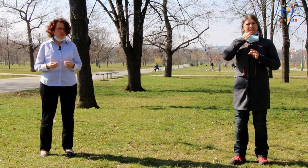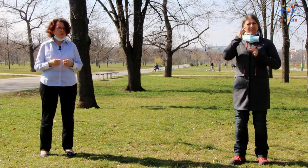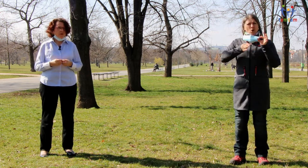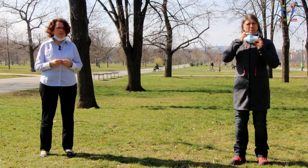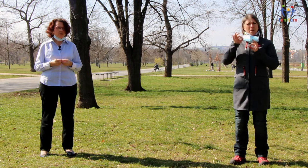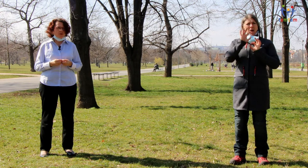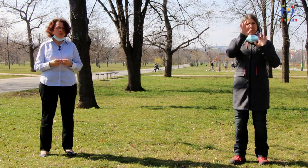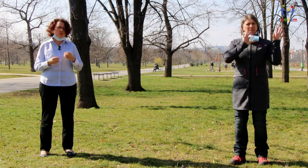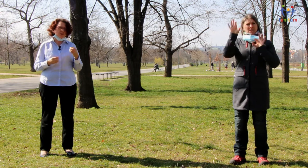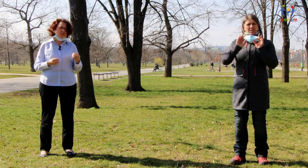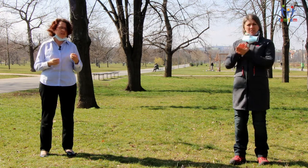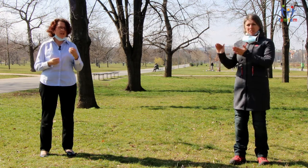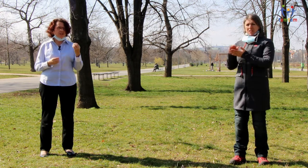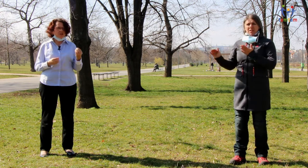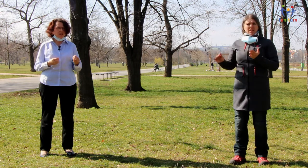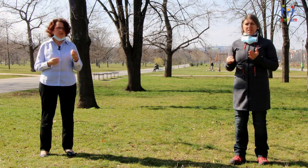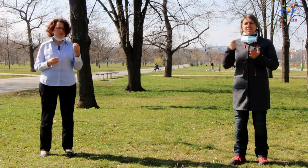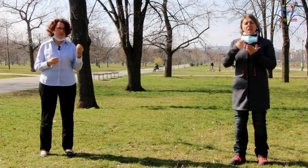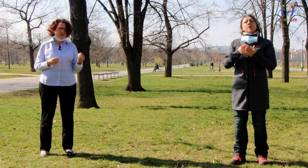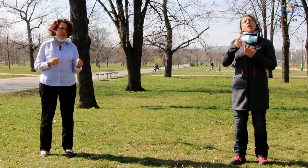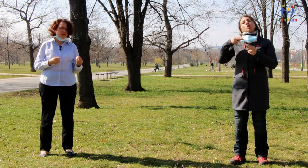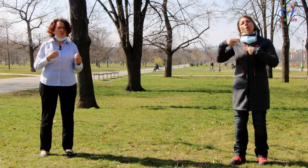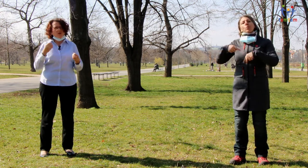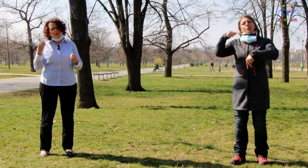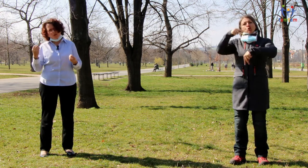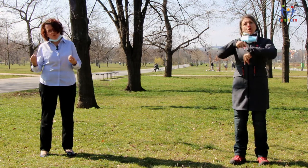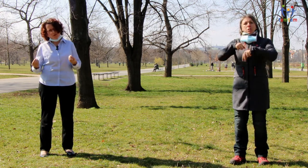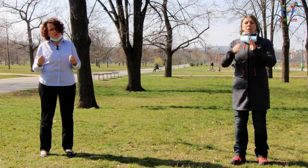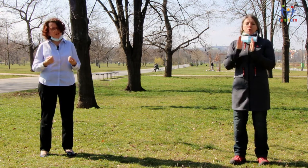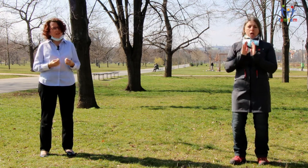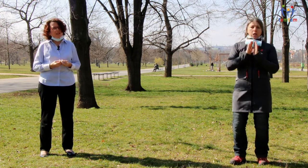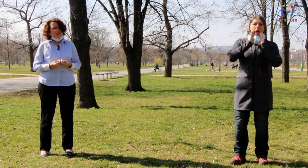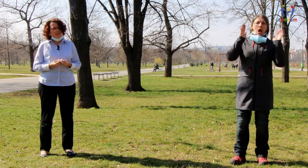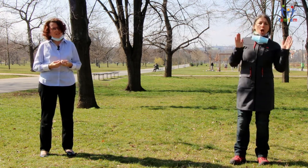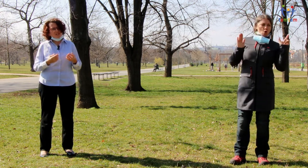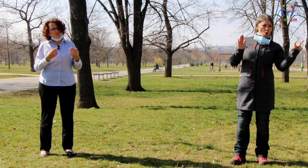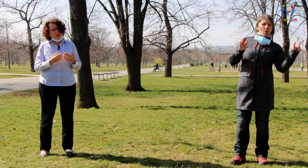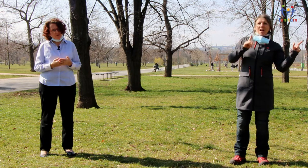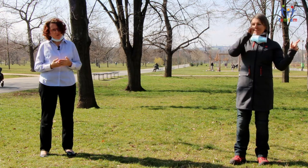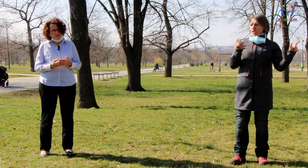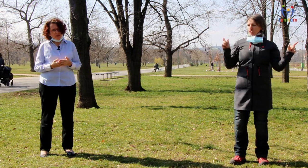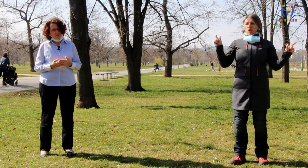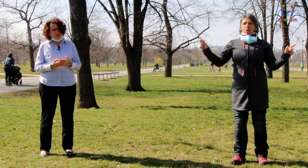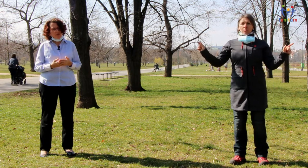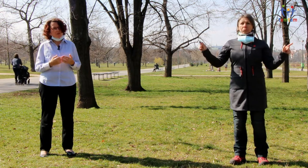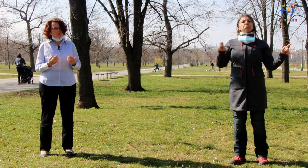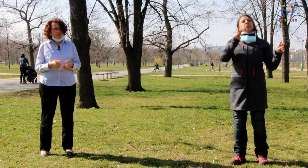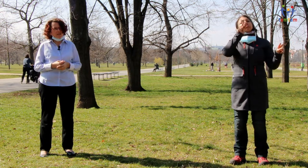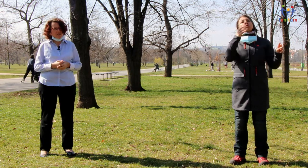informacím, určit si nějaký čas, například ráno a potom večer, kdy se na zprávy podíváme, podíváme se,